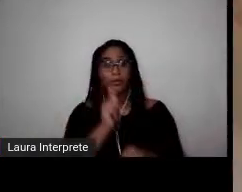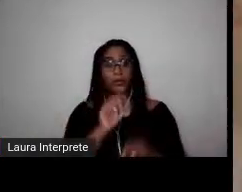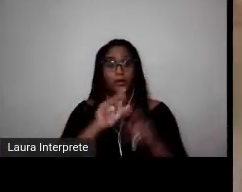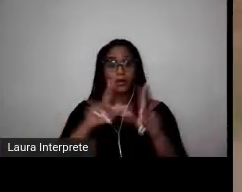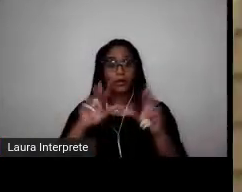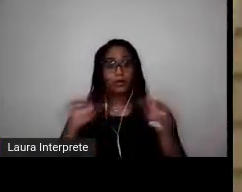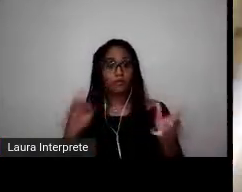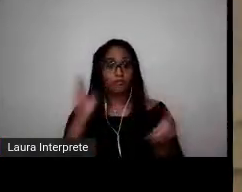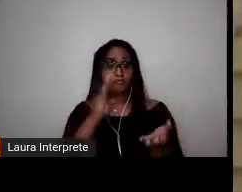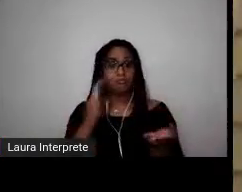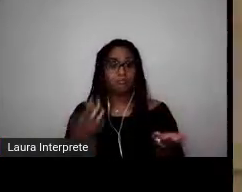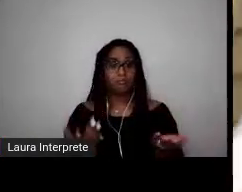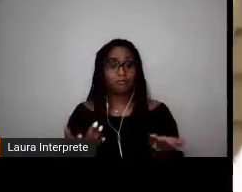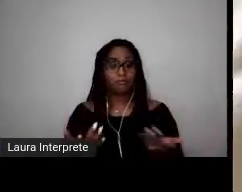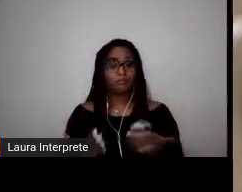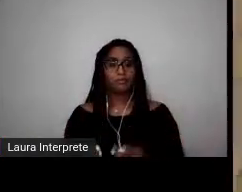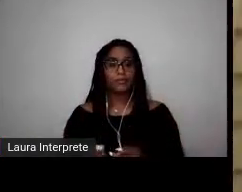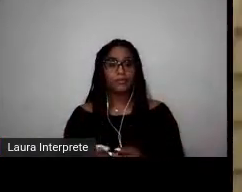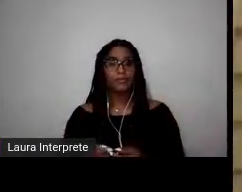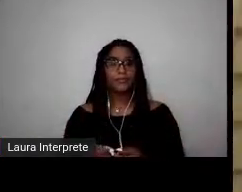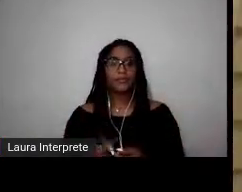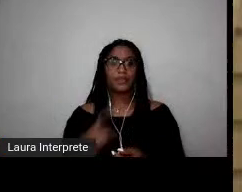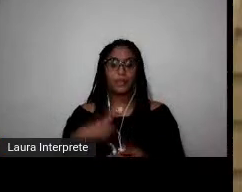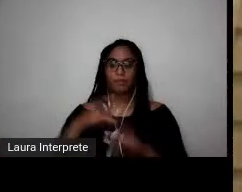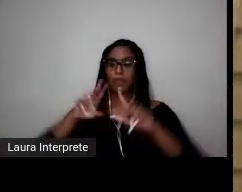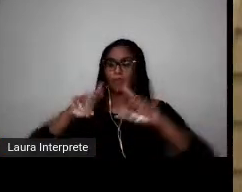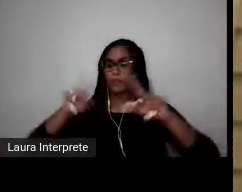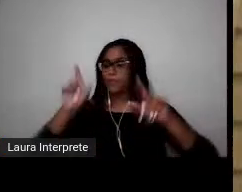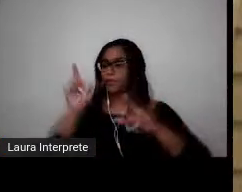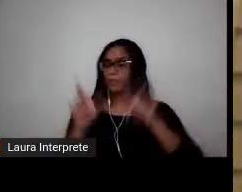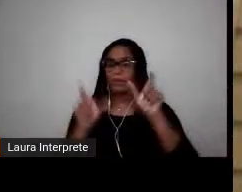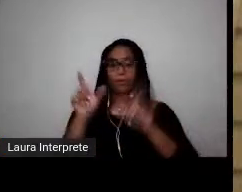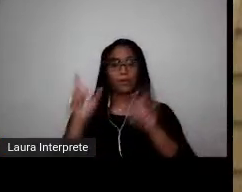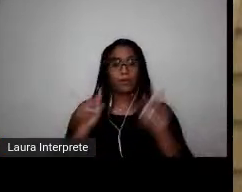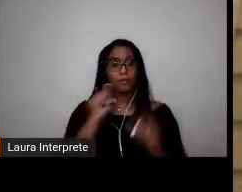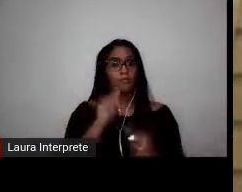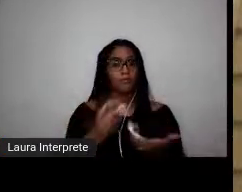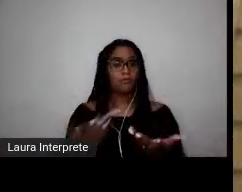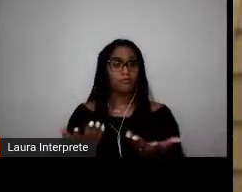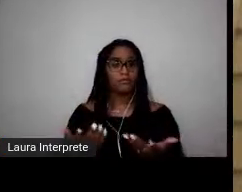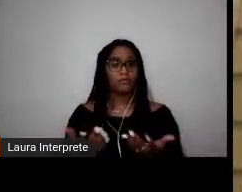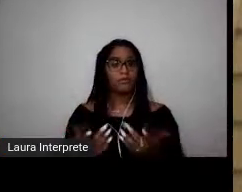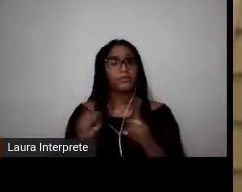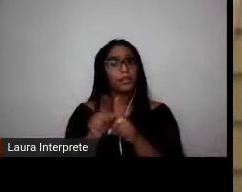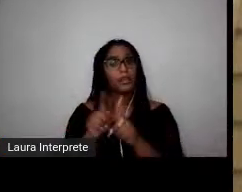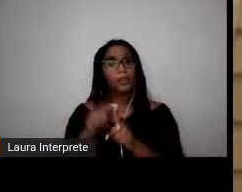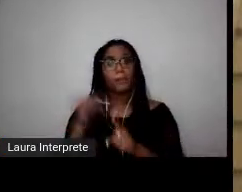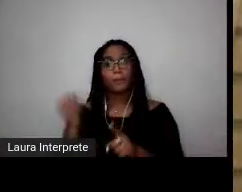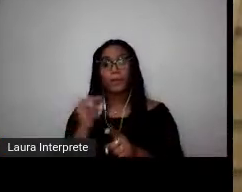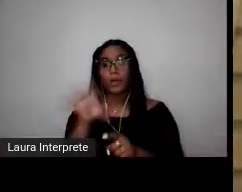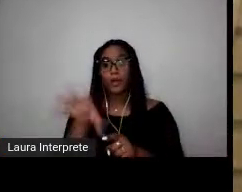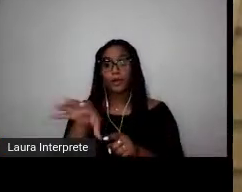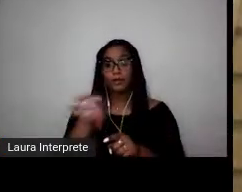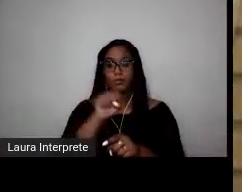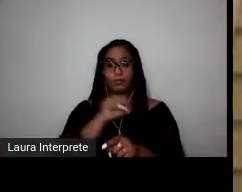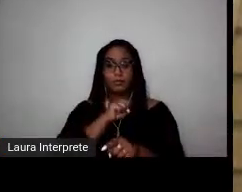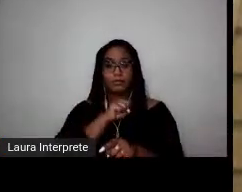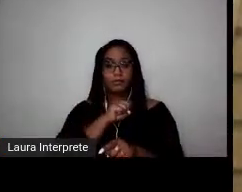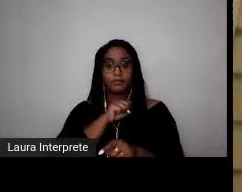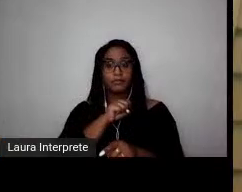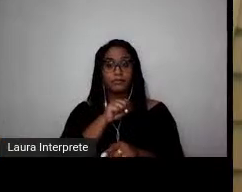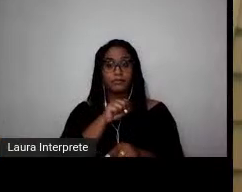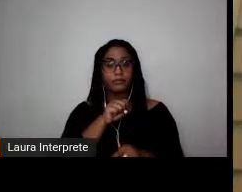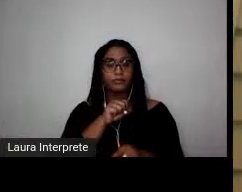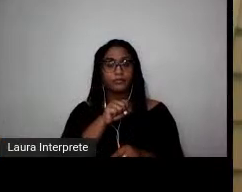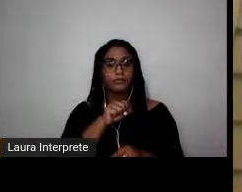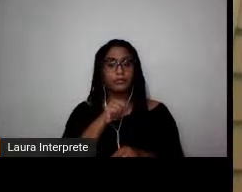mas existem, né? São múltiplos, estão variados. Há que se resgatar, portanto, nos nossos estudos e escritos, e